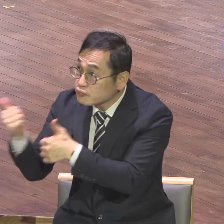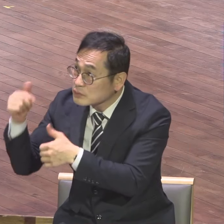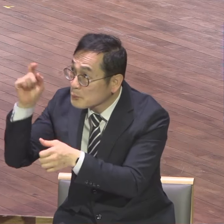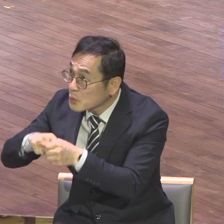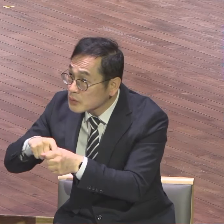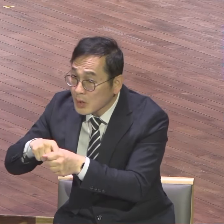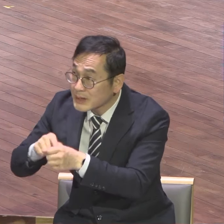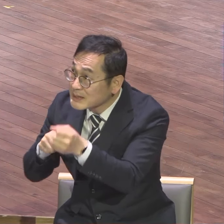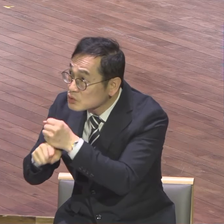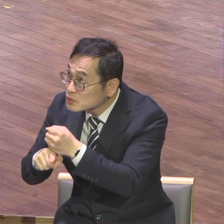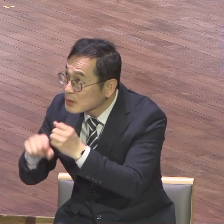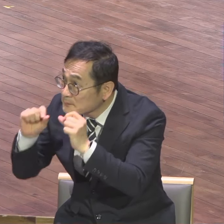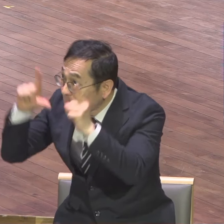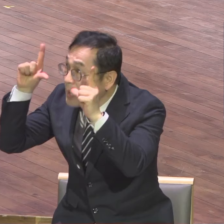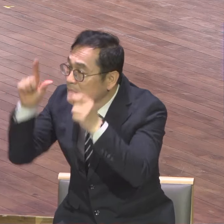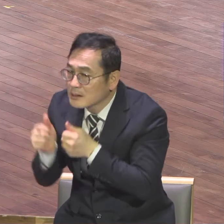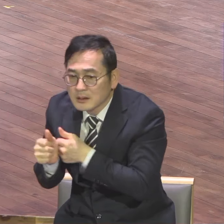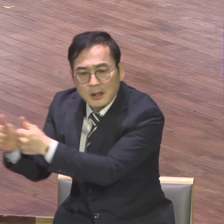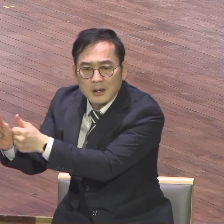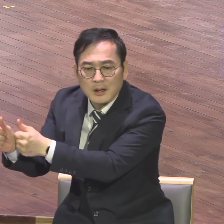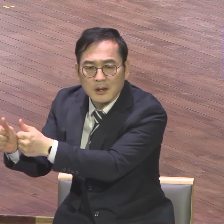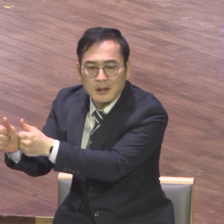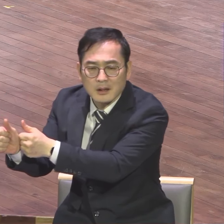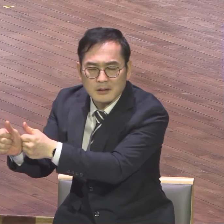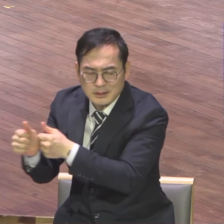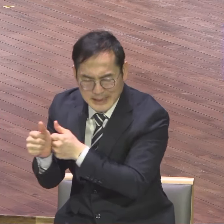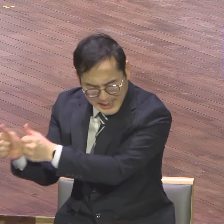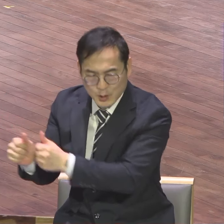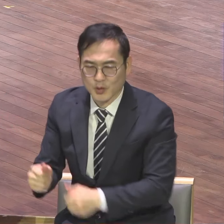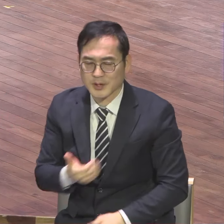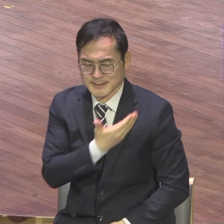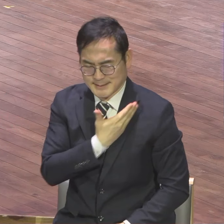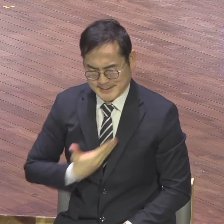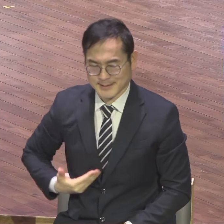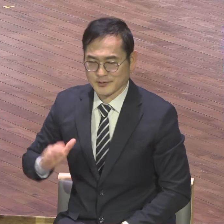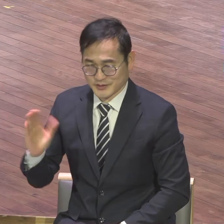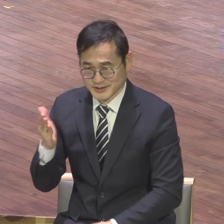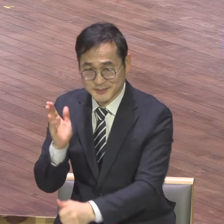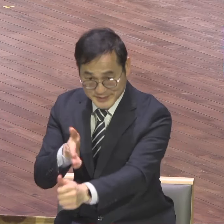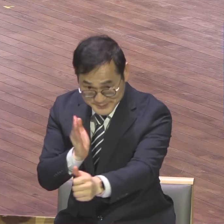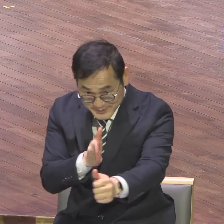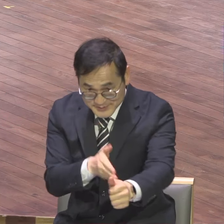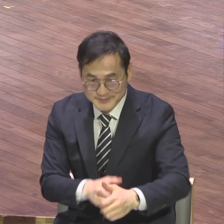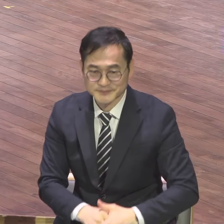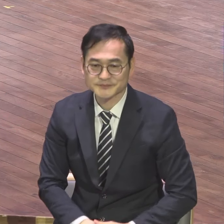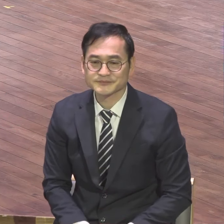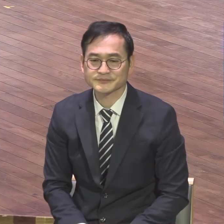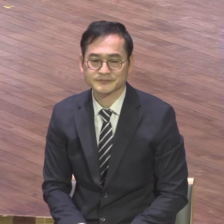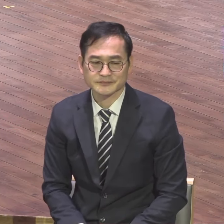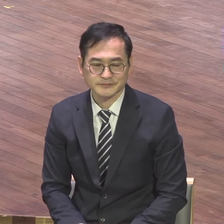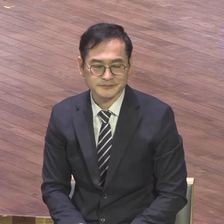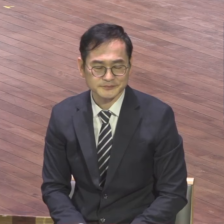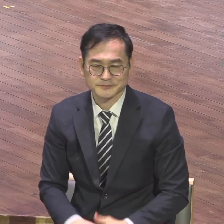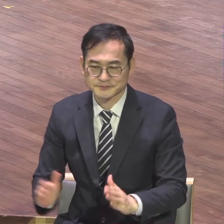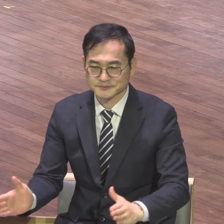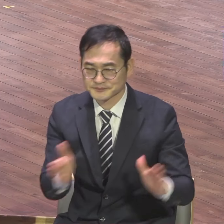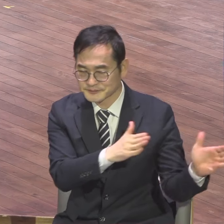분명히 알고 따라가는 절대 제자들 다 되시기를 제모로 축복합니다. 셋째로 근원적 부르심